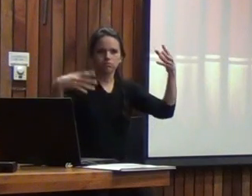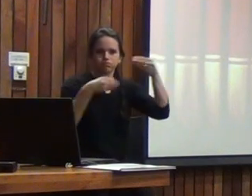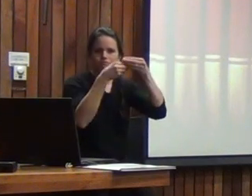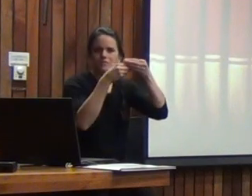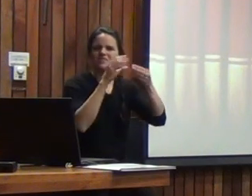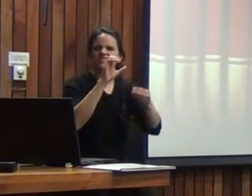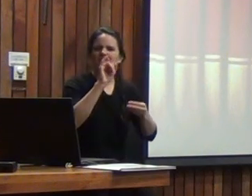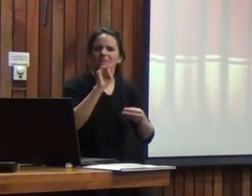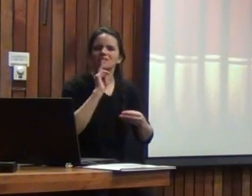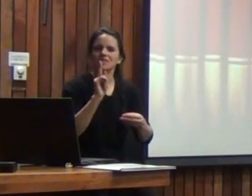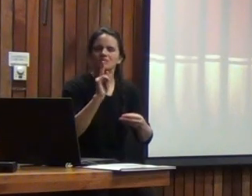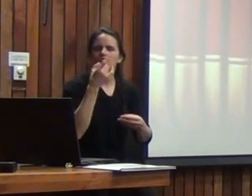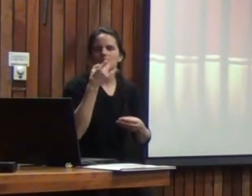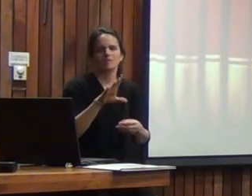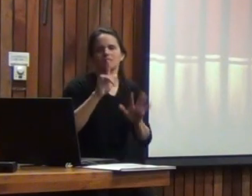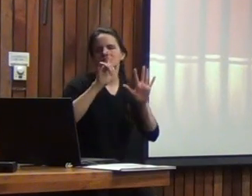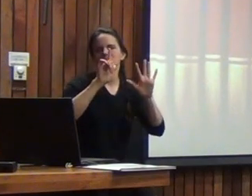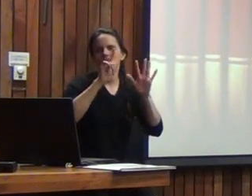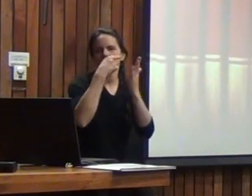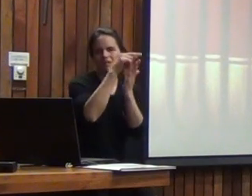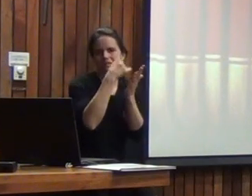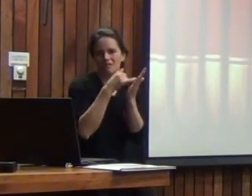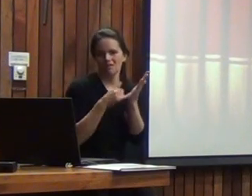CIT se obtiene a partir de solamente siete indicadores